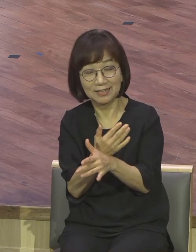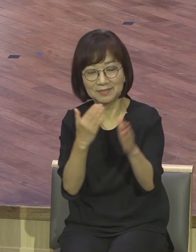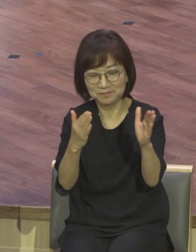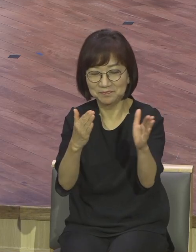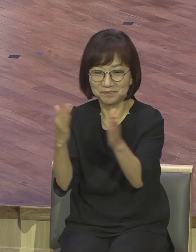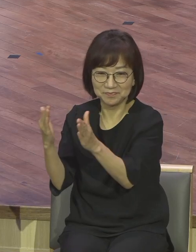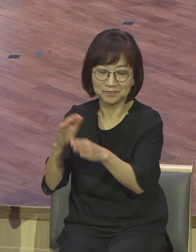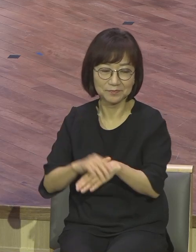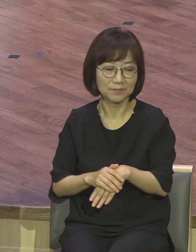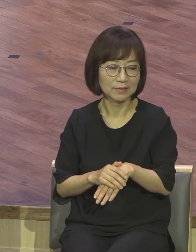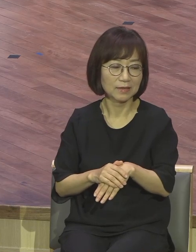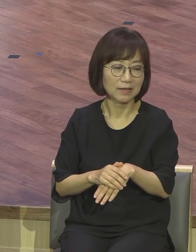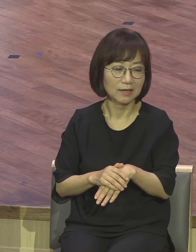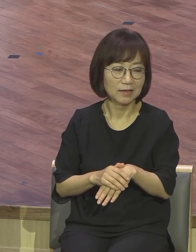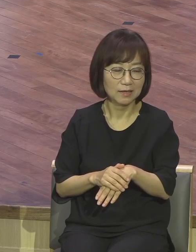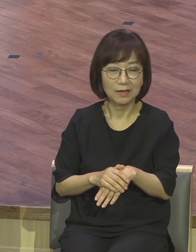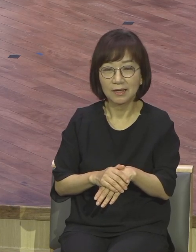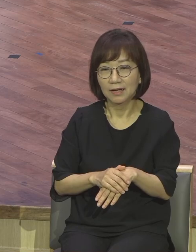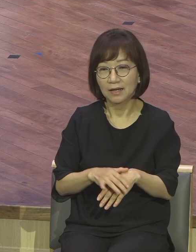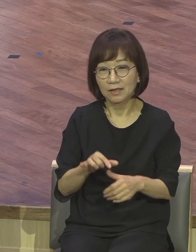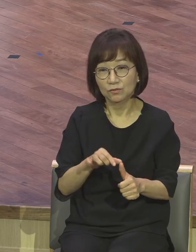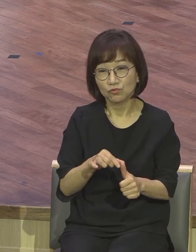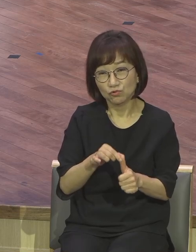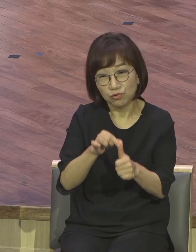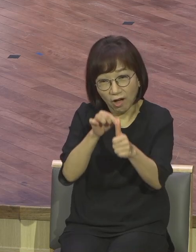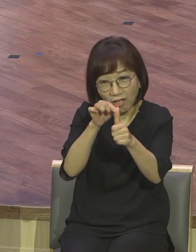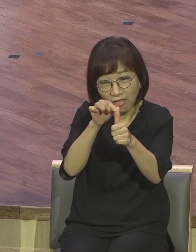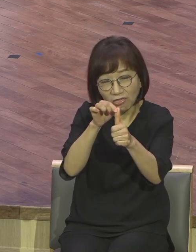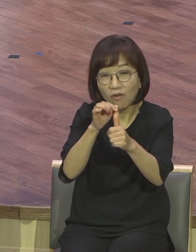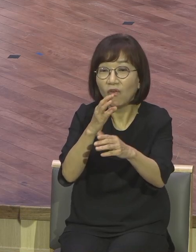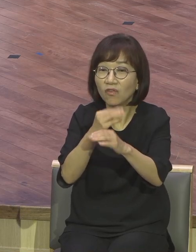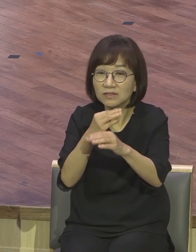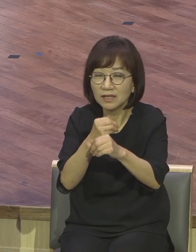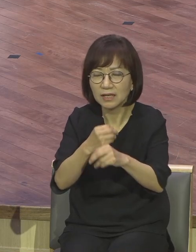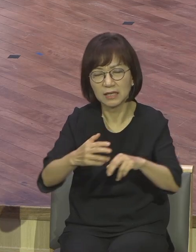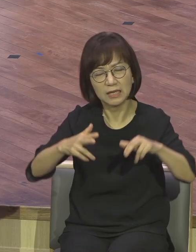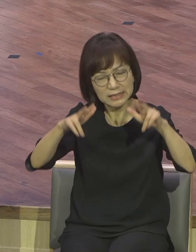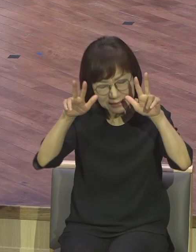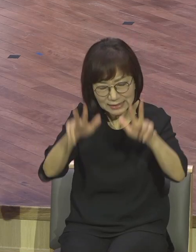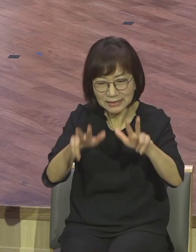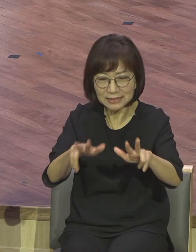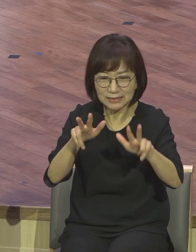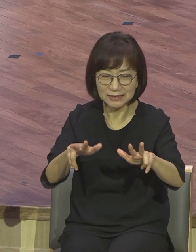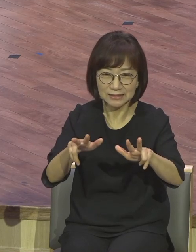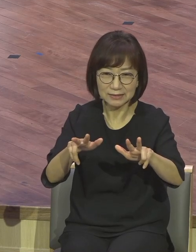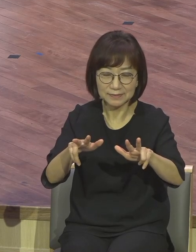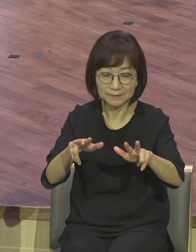문제는 지금 해결하지 아니하면 영원히 해결할 수